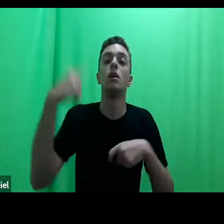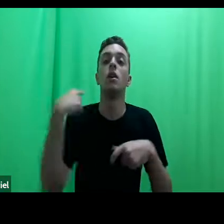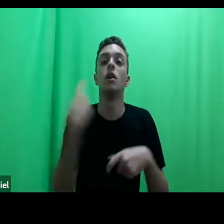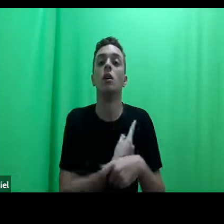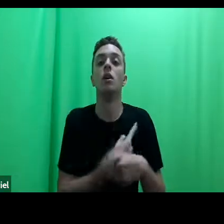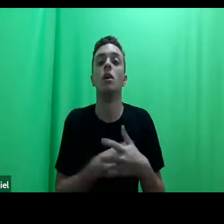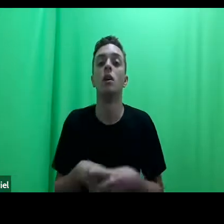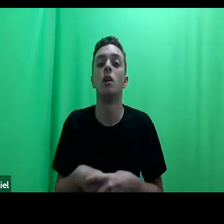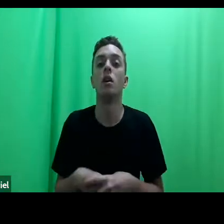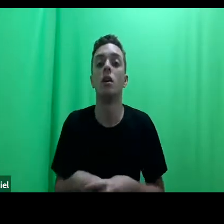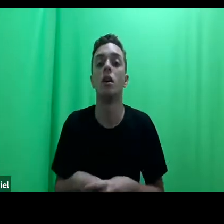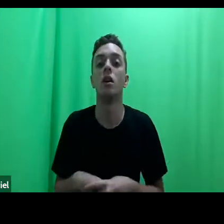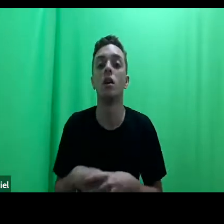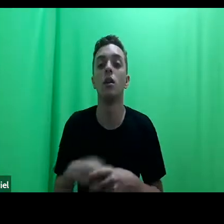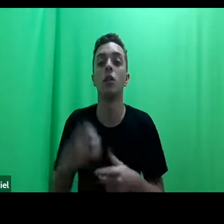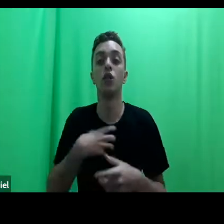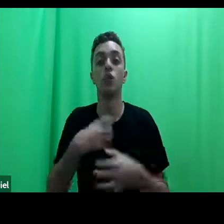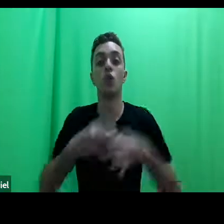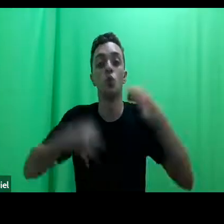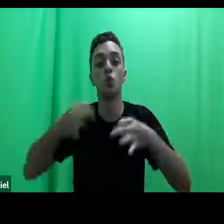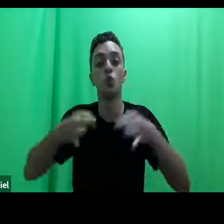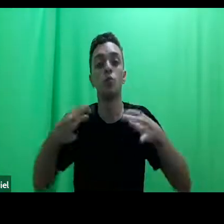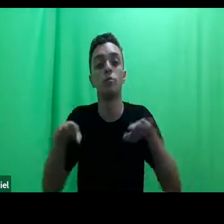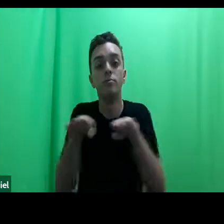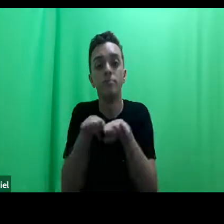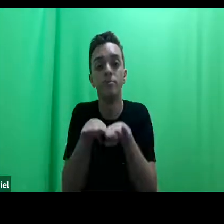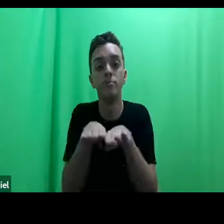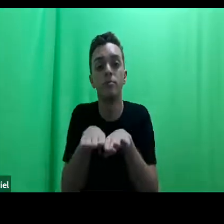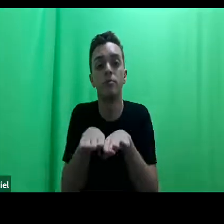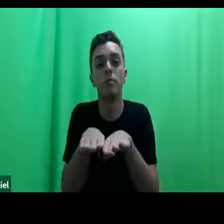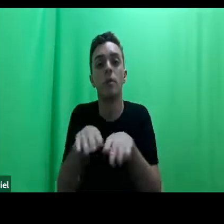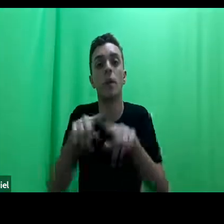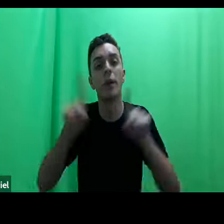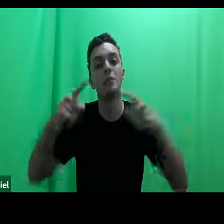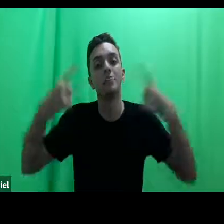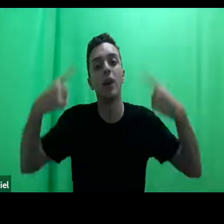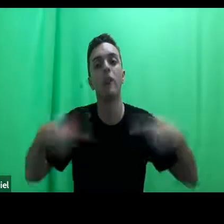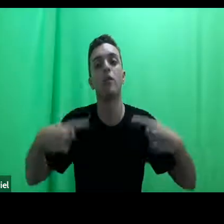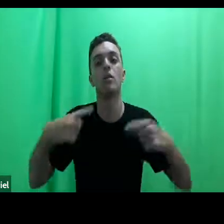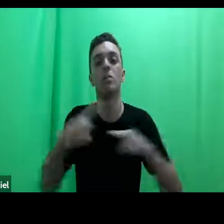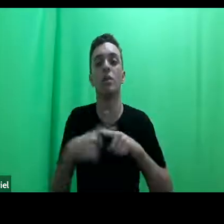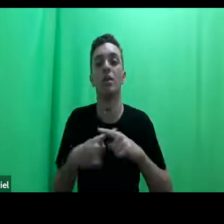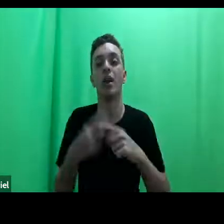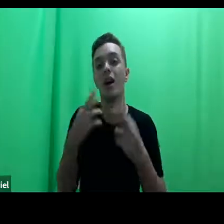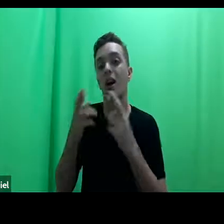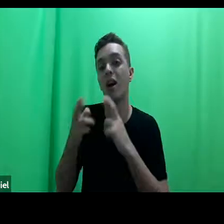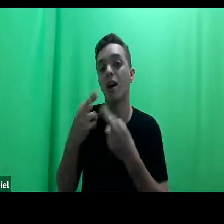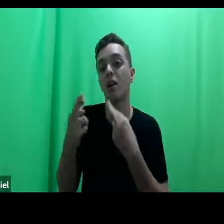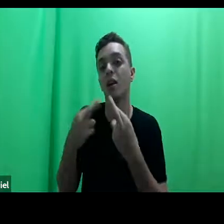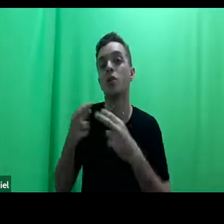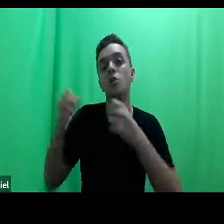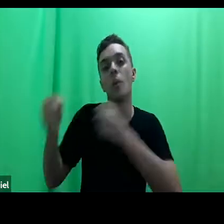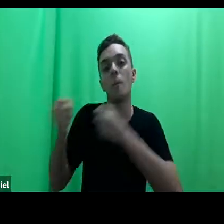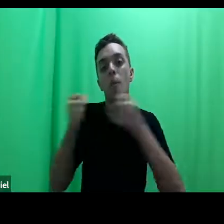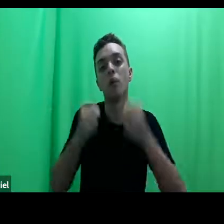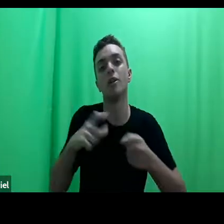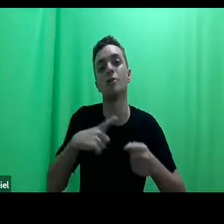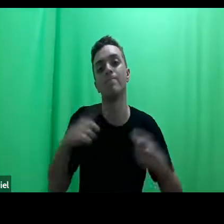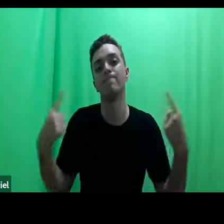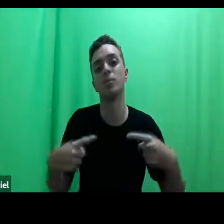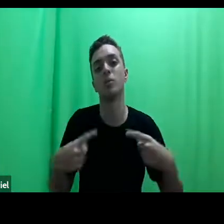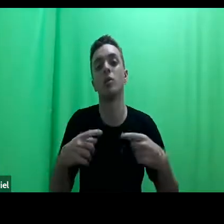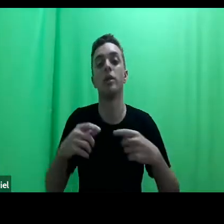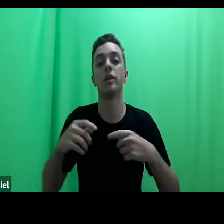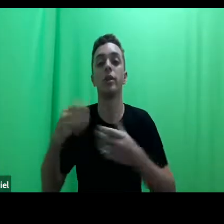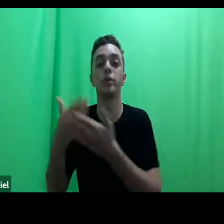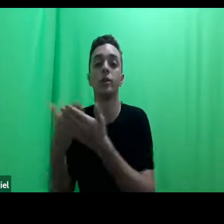de forma justa e dialógica. E esse é um grande desafio, porque as relações de poder existem e, em geral, estudantes